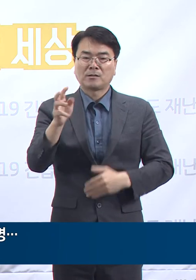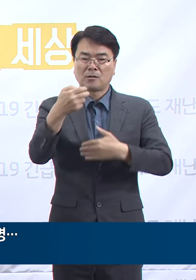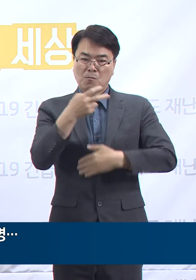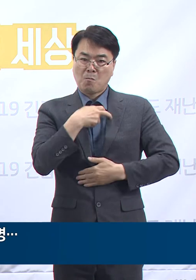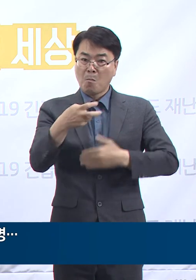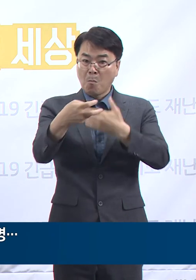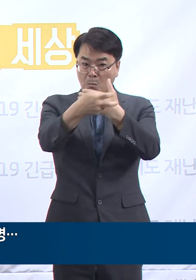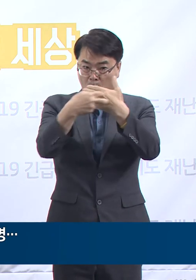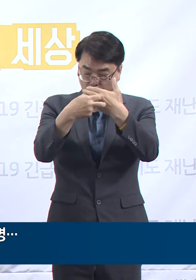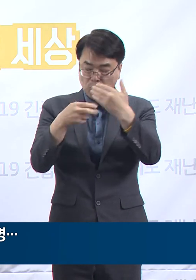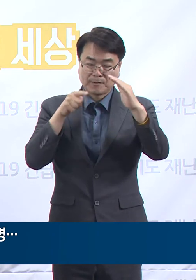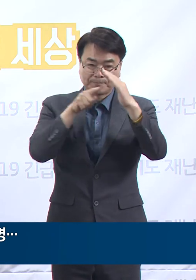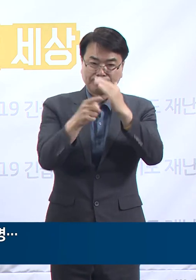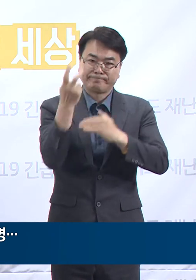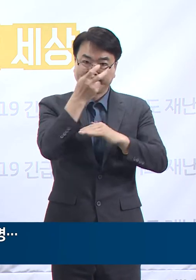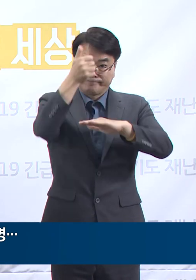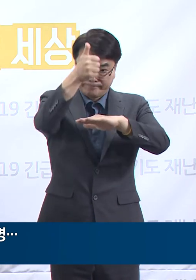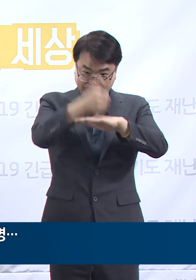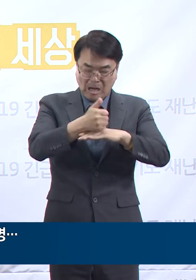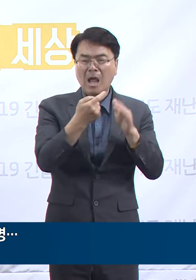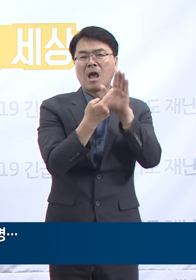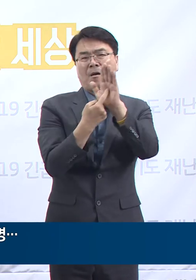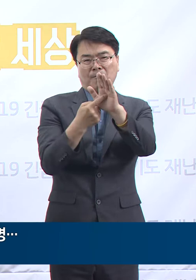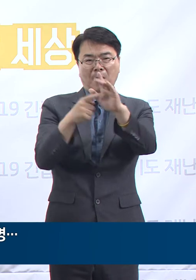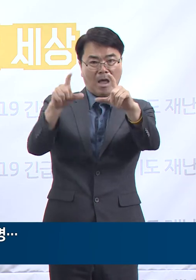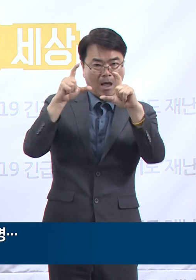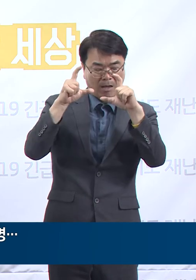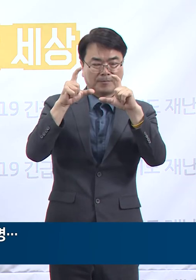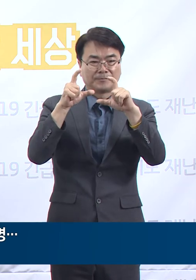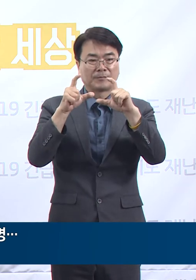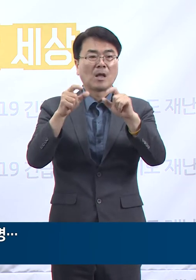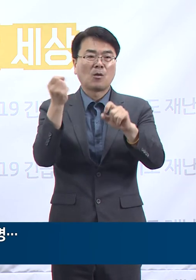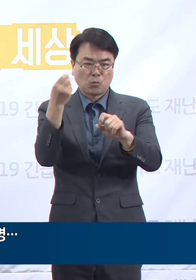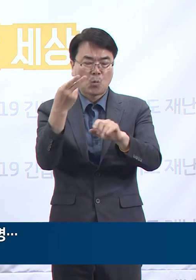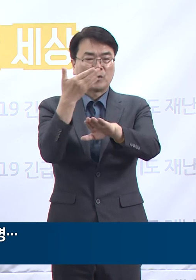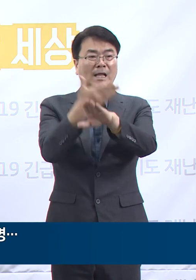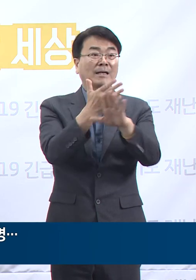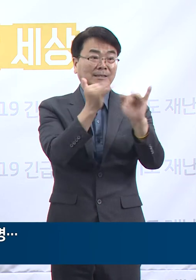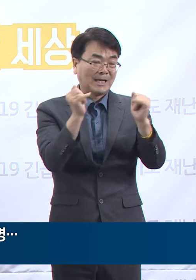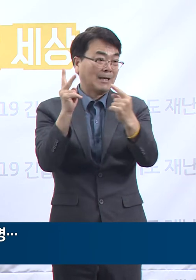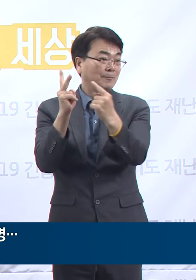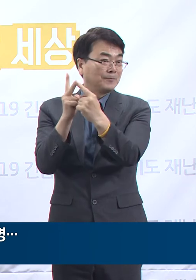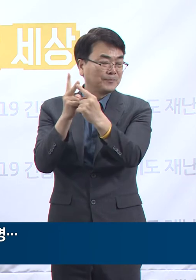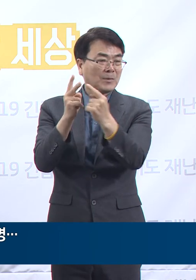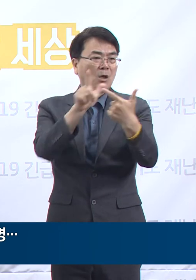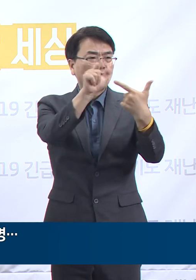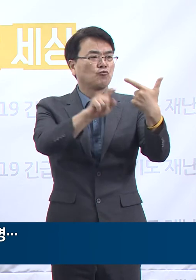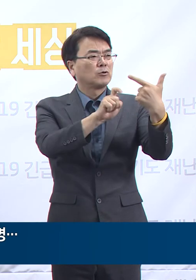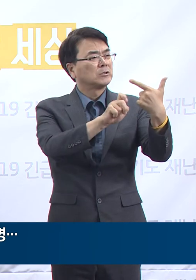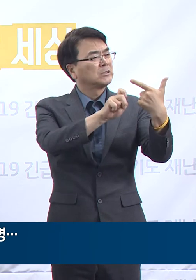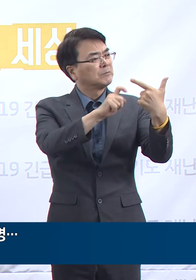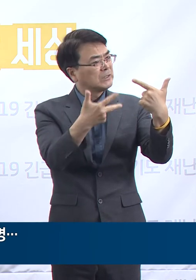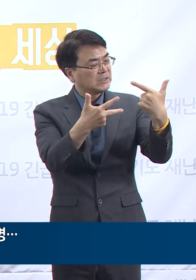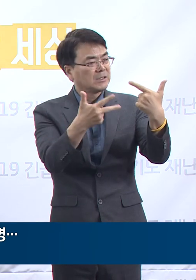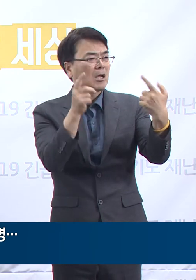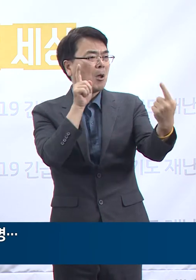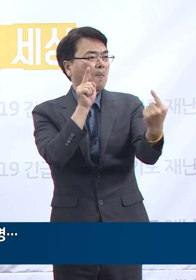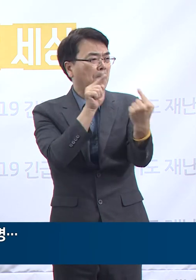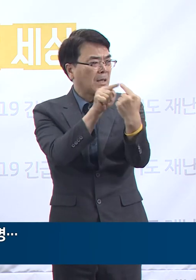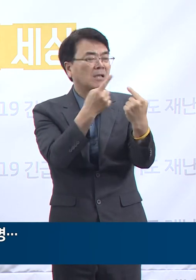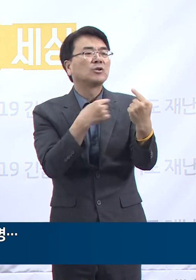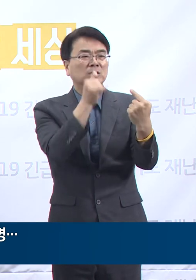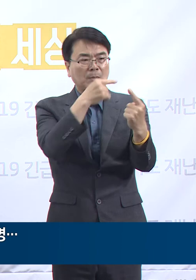확진되었습니다. 다른 1명은 기확진된 교인과 6월 17일 접촉자로 같은 교회 교인은